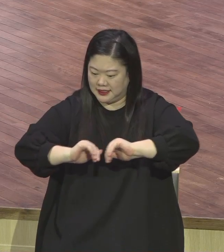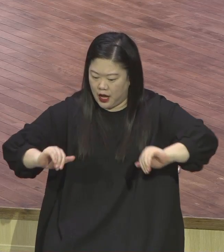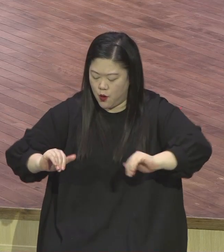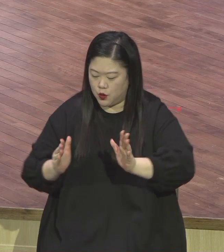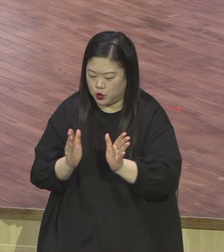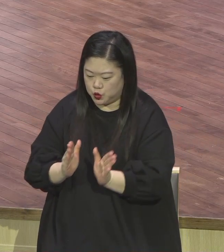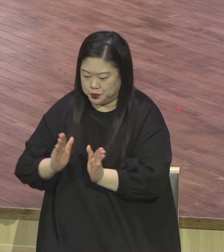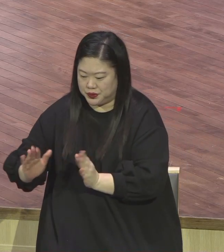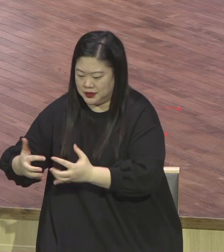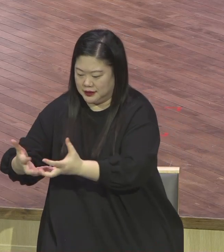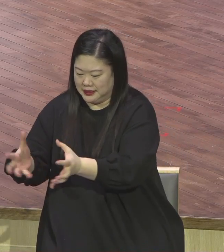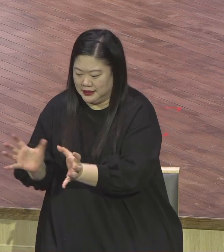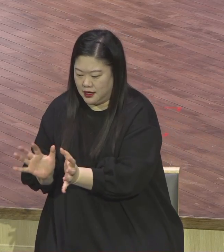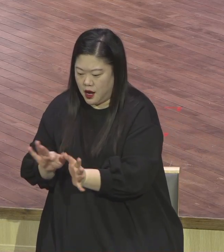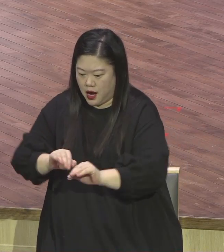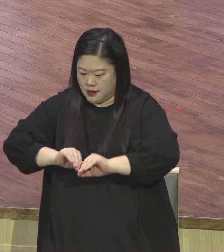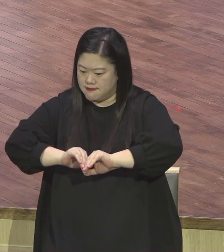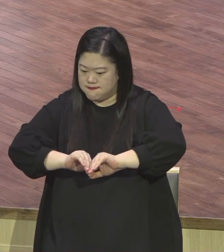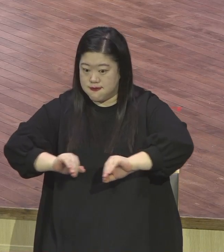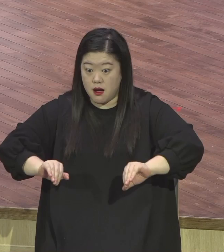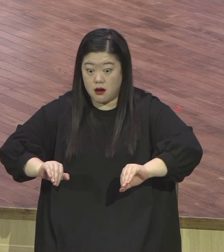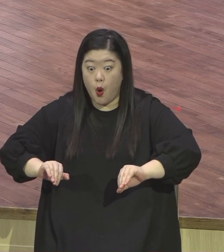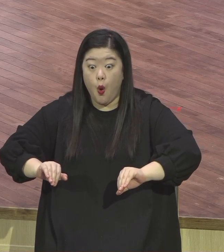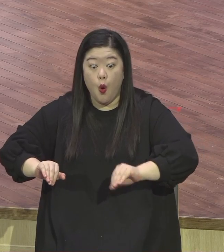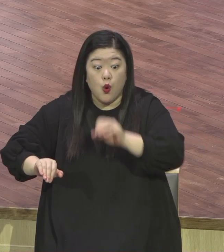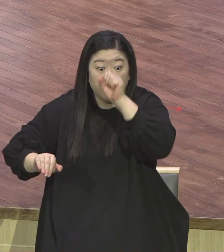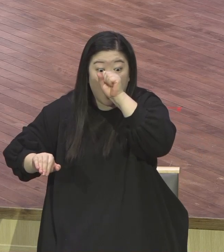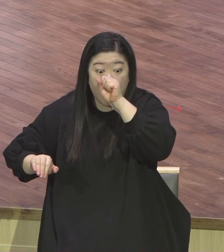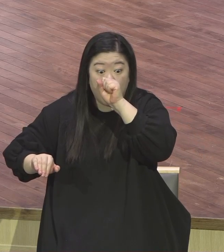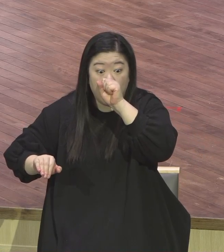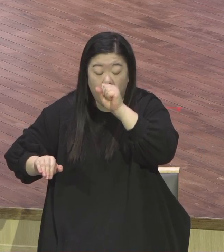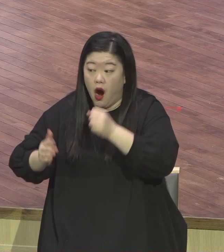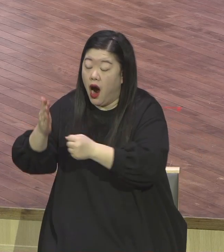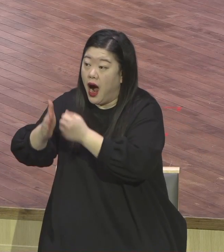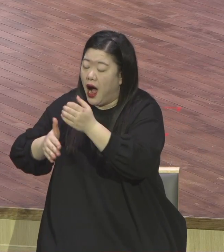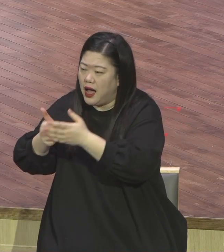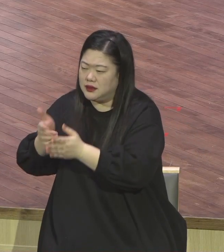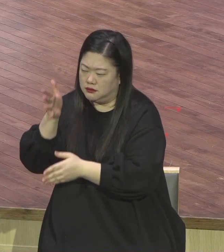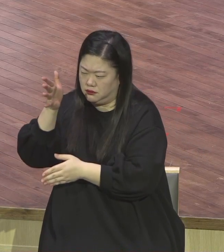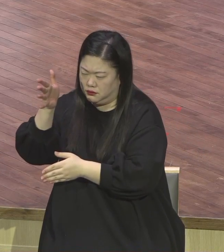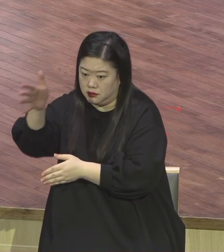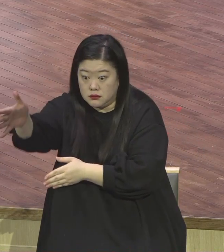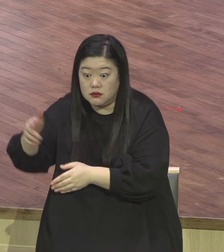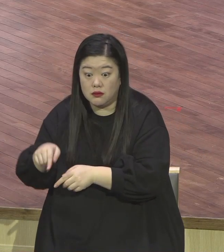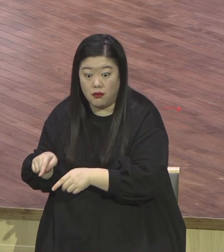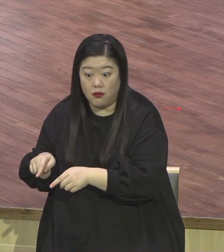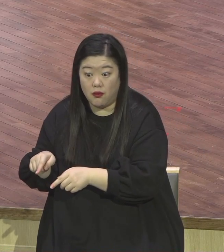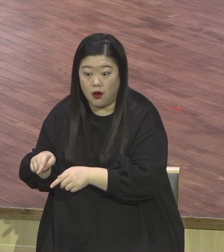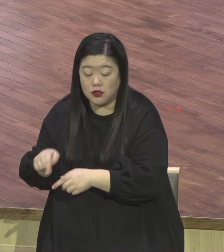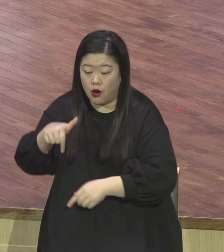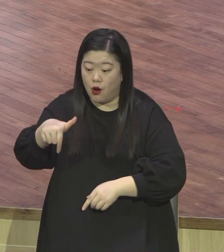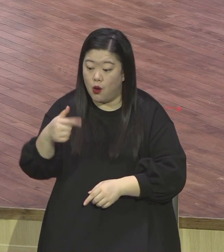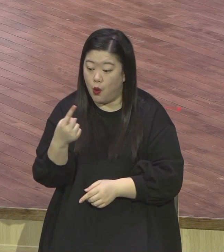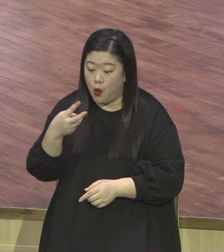드렸습니다 하면 이제 하나님 앞에 서야지 다른 게 못 서요 얼마나 좋은 하나님 기분 좋은 소리입니까 그런데